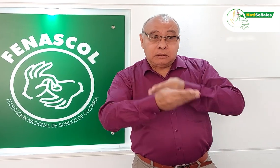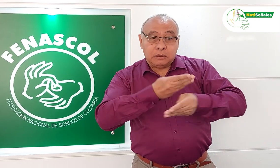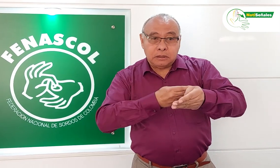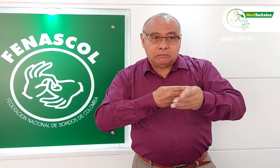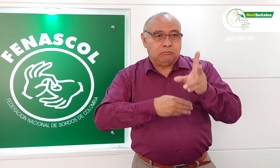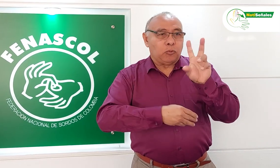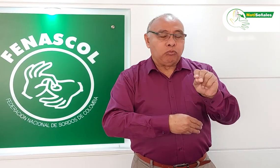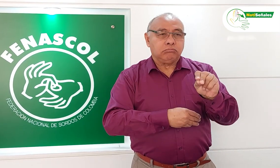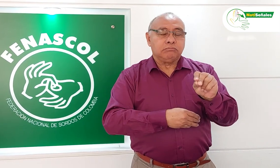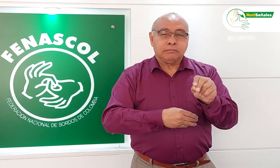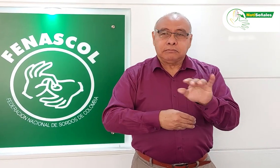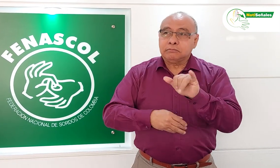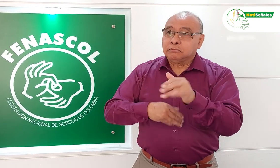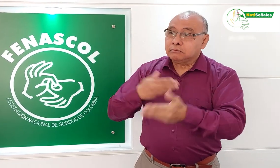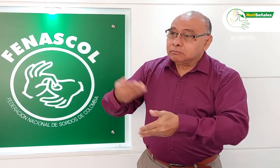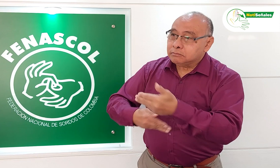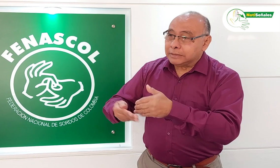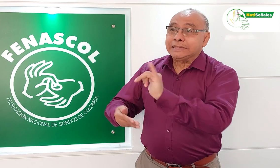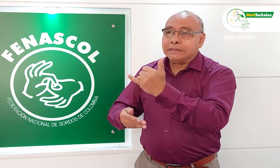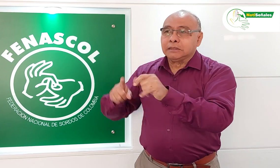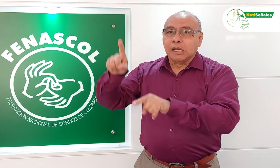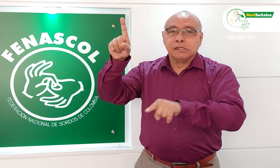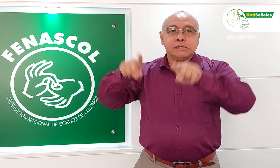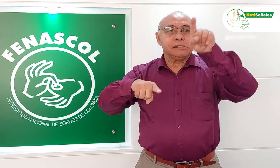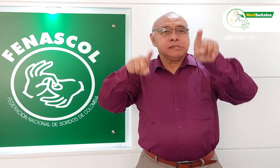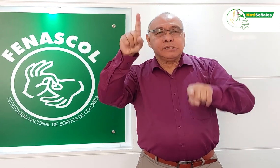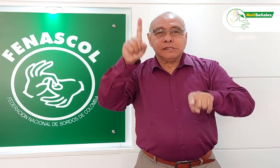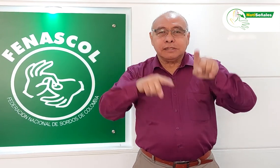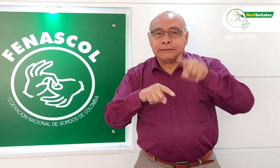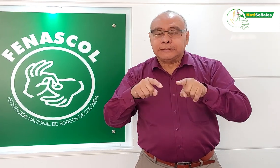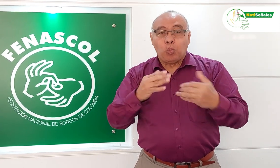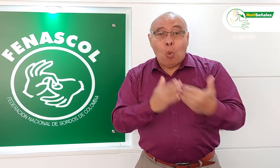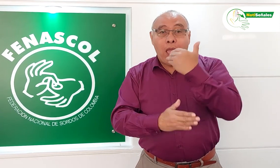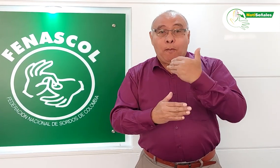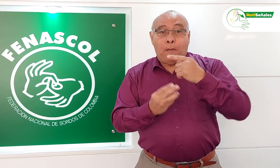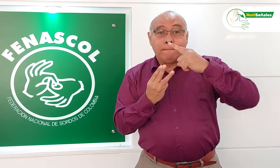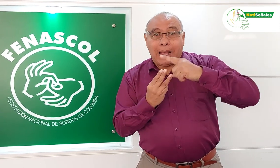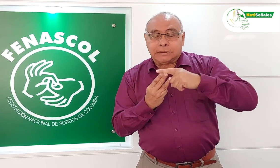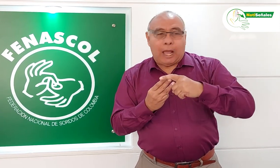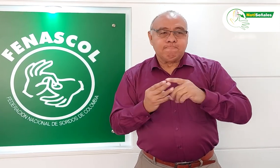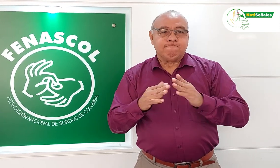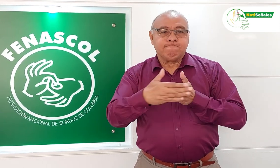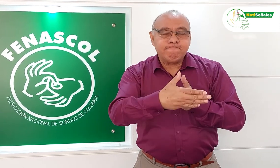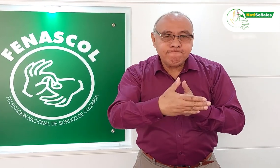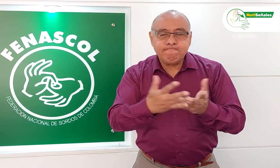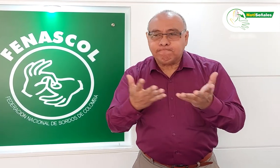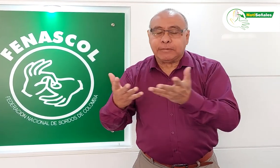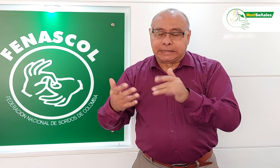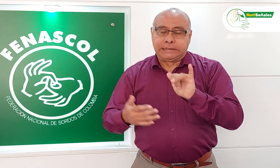Puesto que algunas personas sordas han ido a renovar la licencia y algunos han podido hacer esta renovación y a otros se les ha negado.